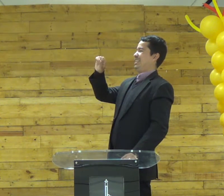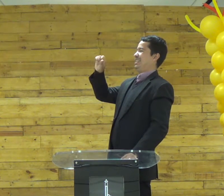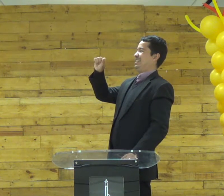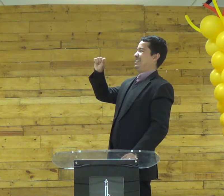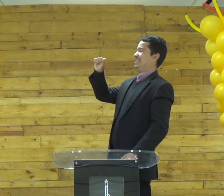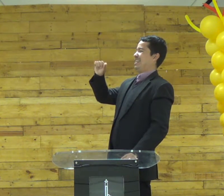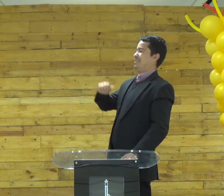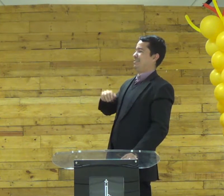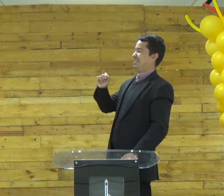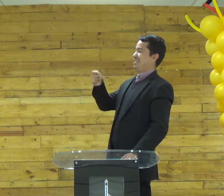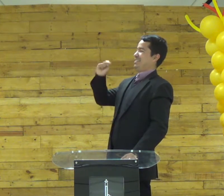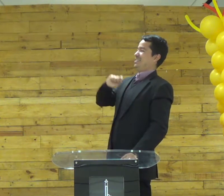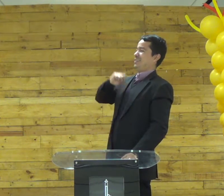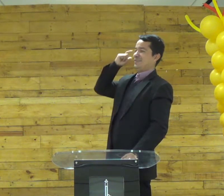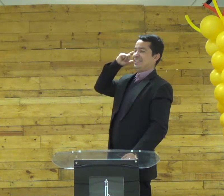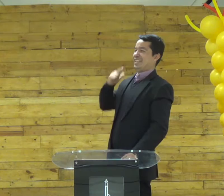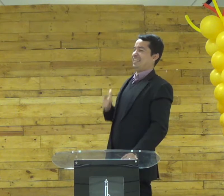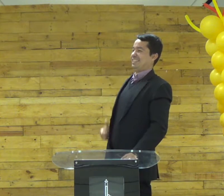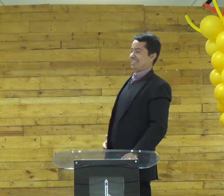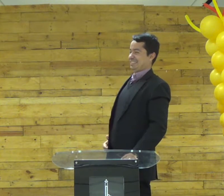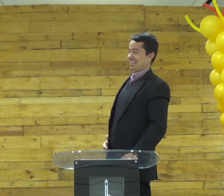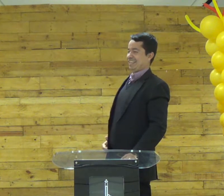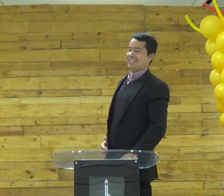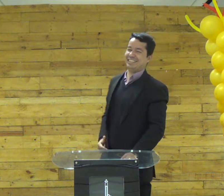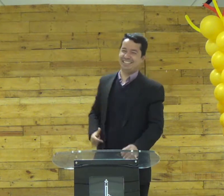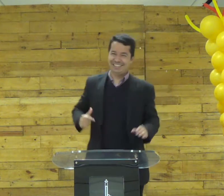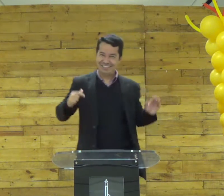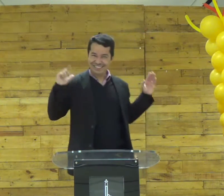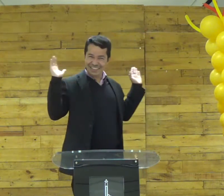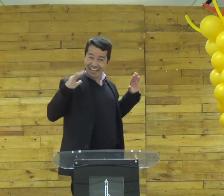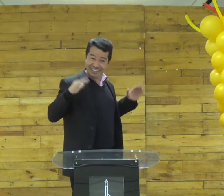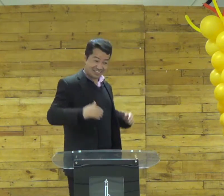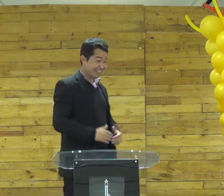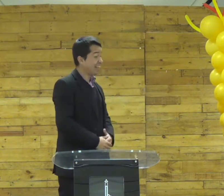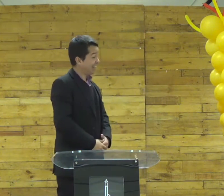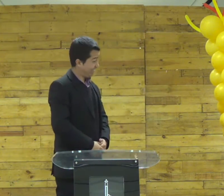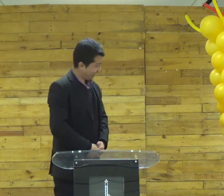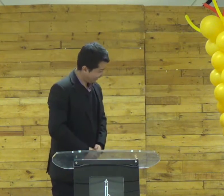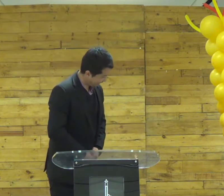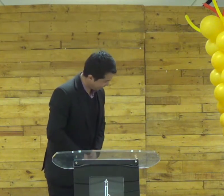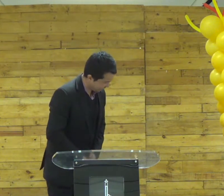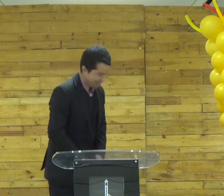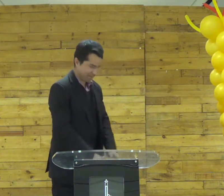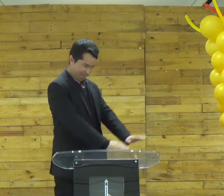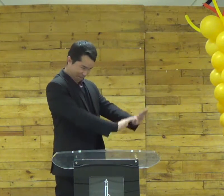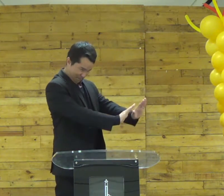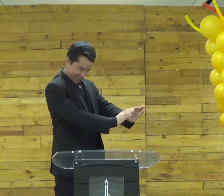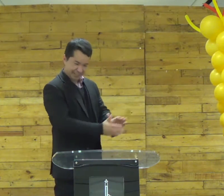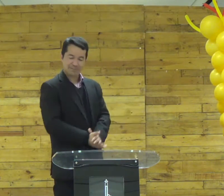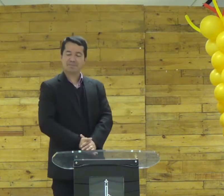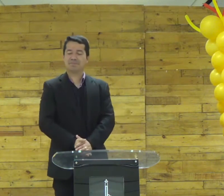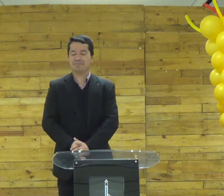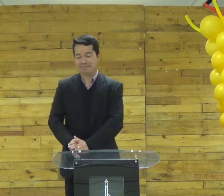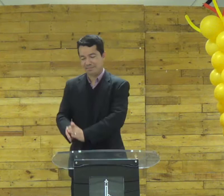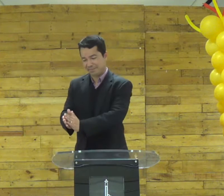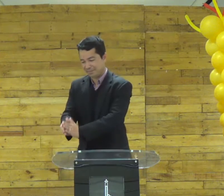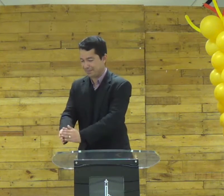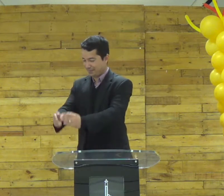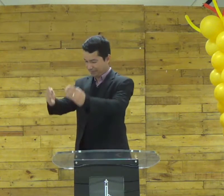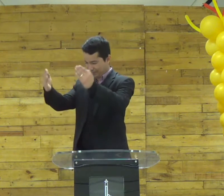lariesa meu sinal é esse aí o joelho olha calma vou